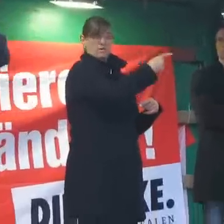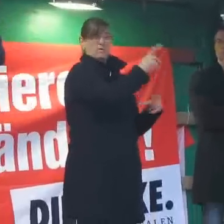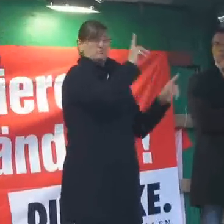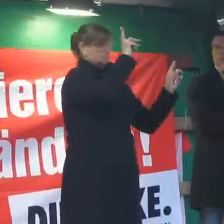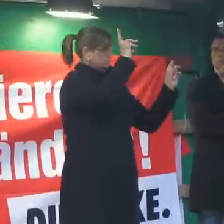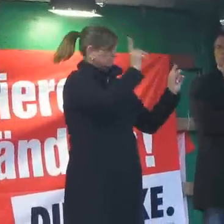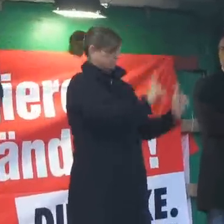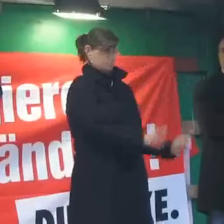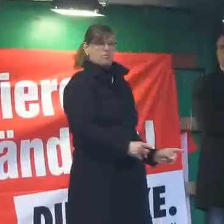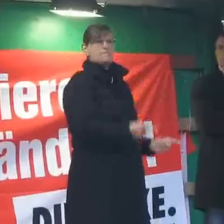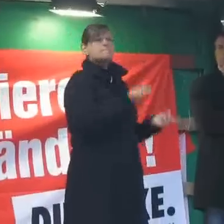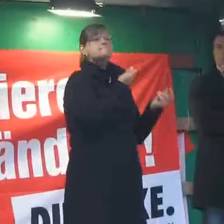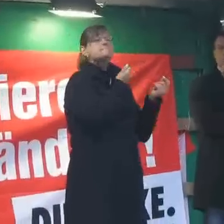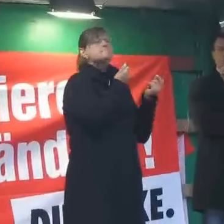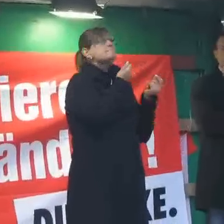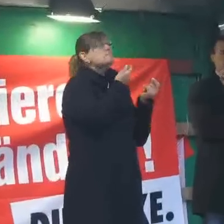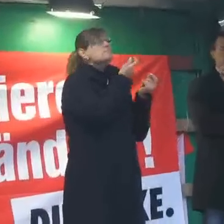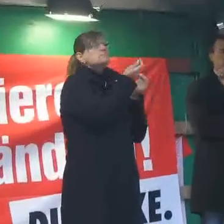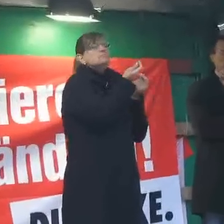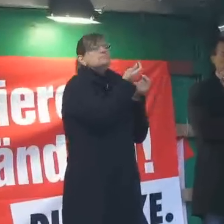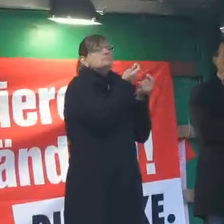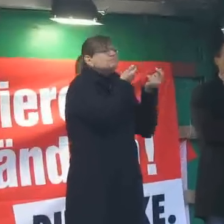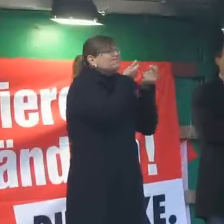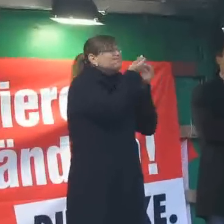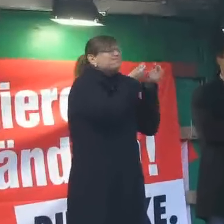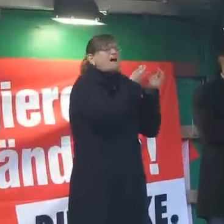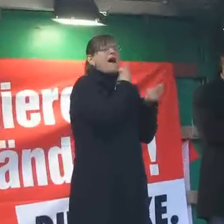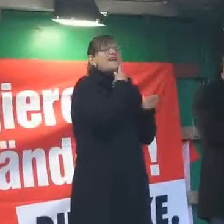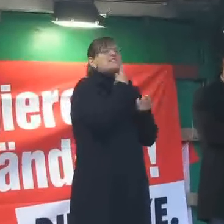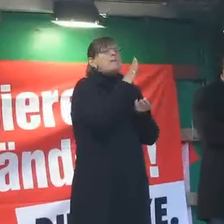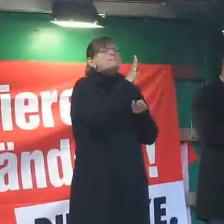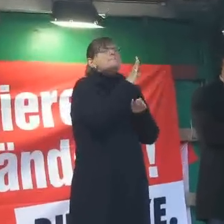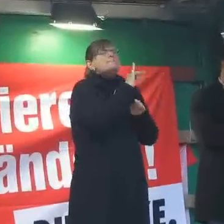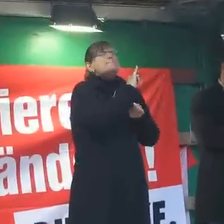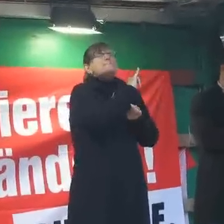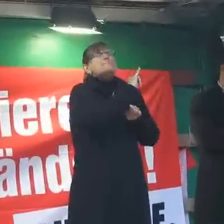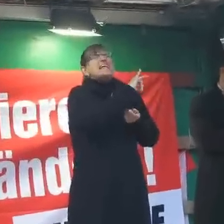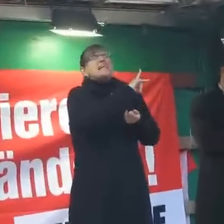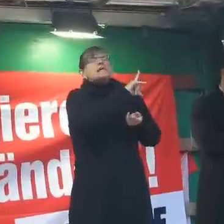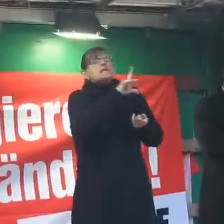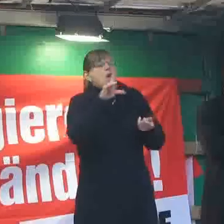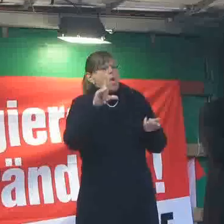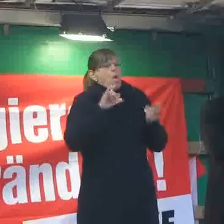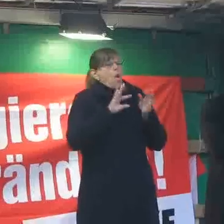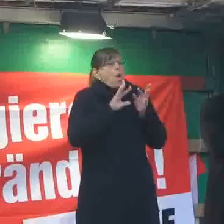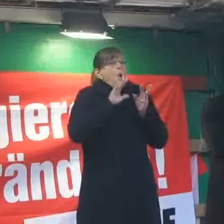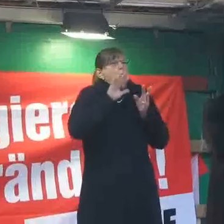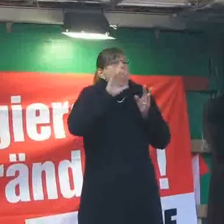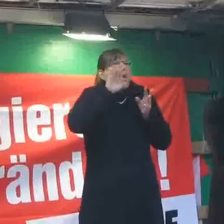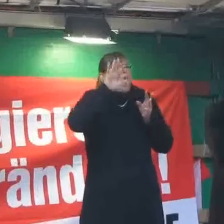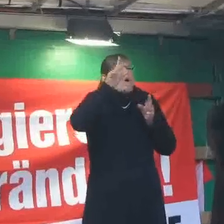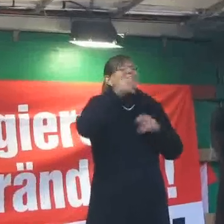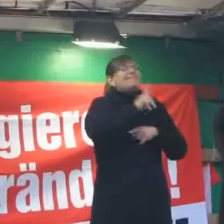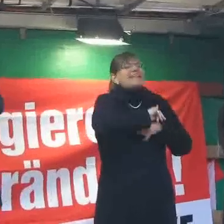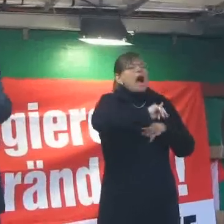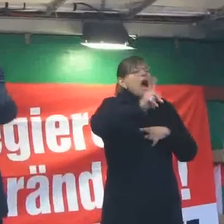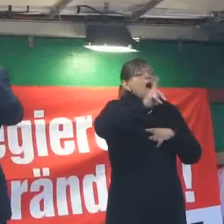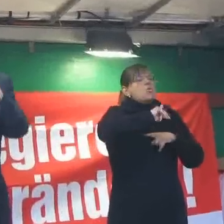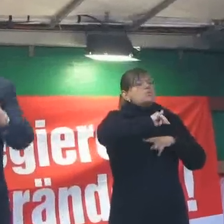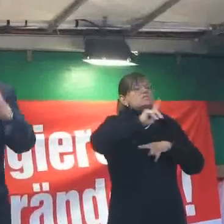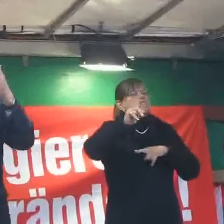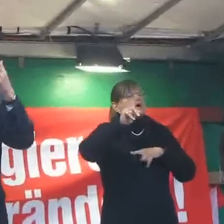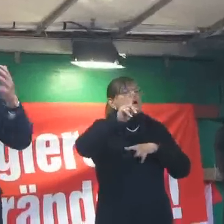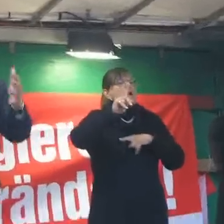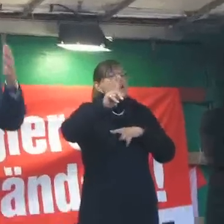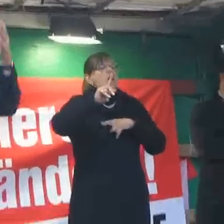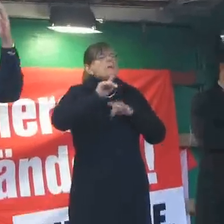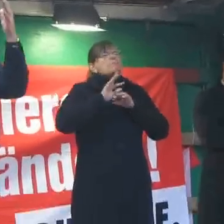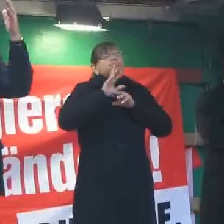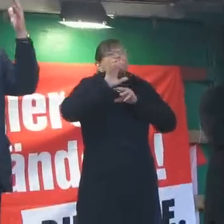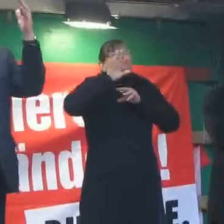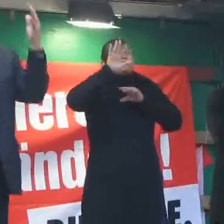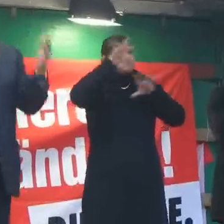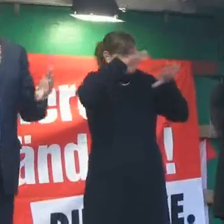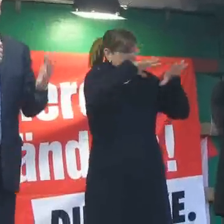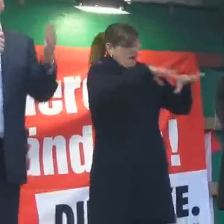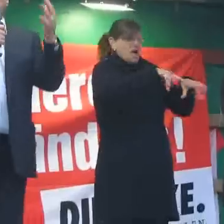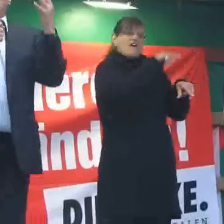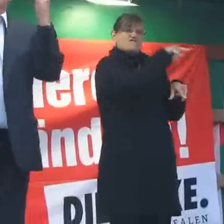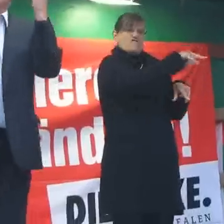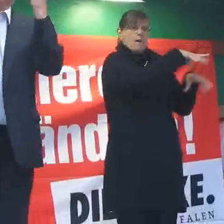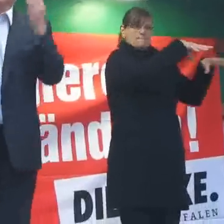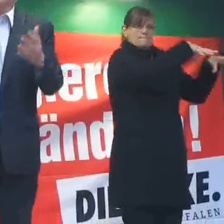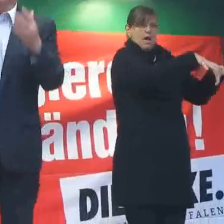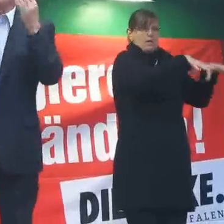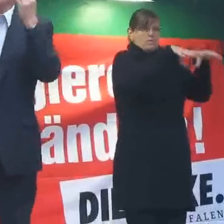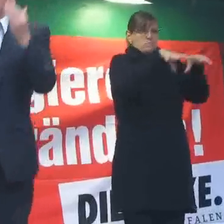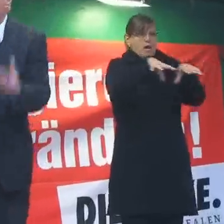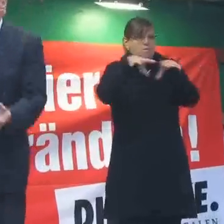sind nicht Milliarden, Nein, es sind Billionen, also Tausende von Milliarden da, um diese Banken zu retten.